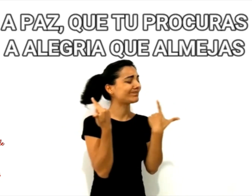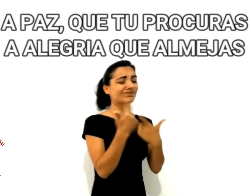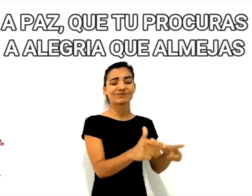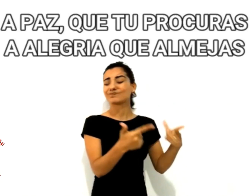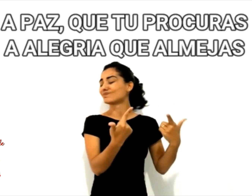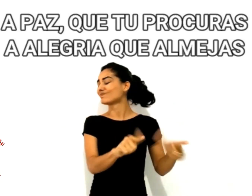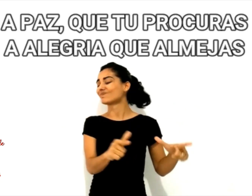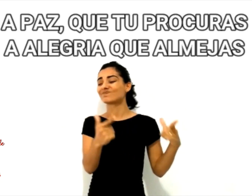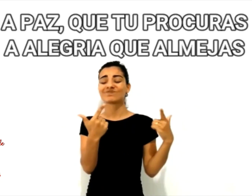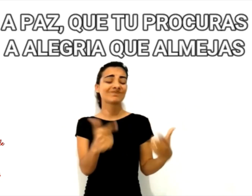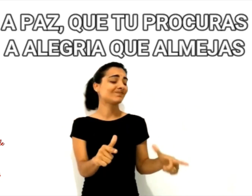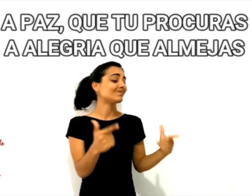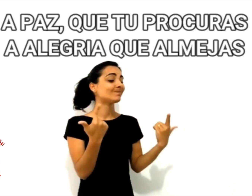todos.